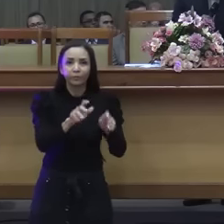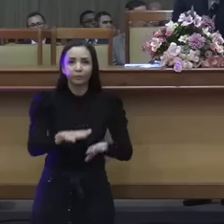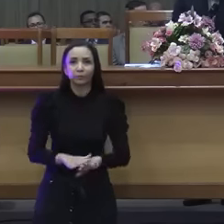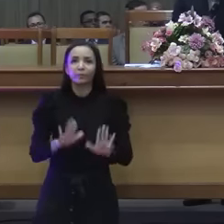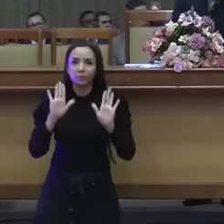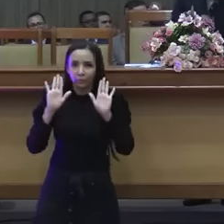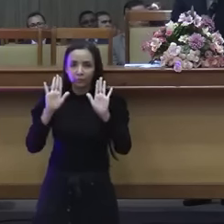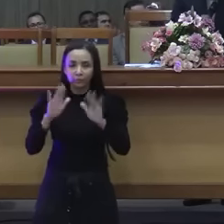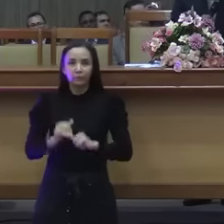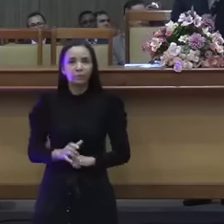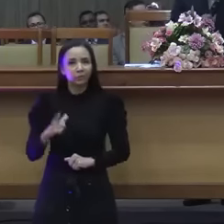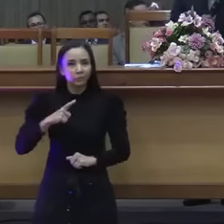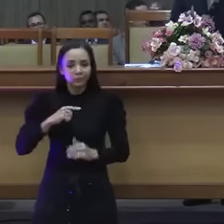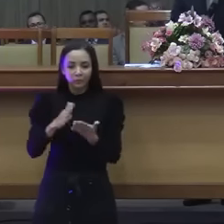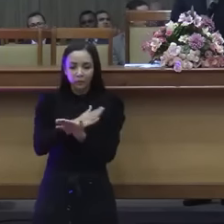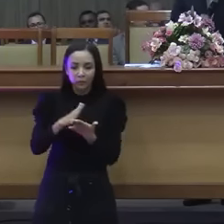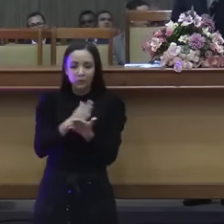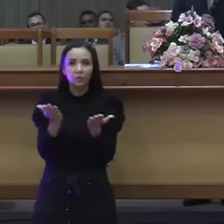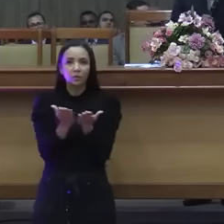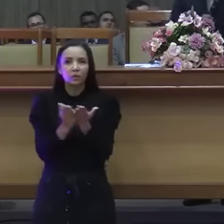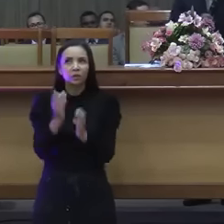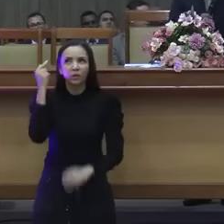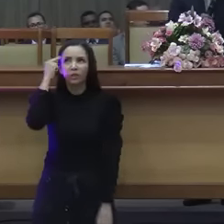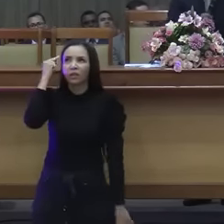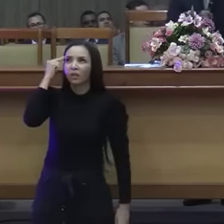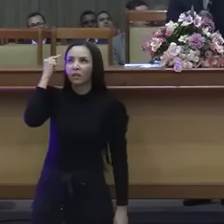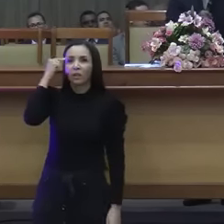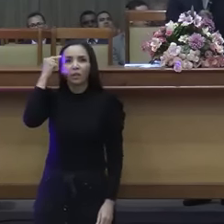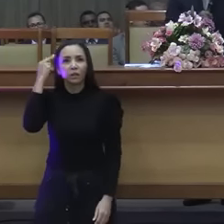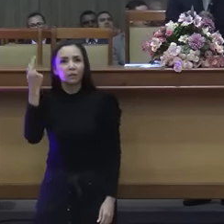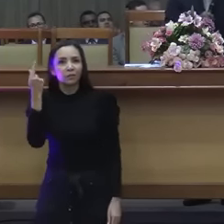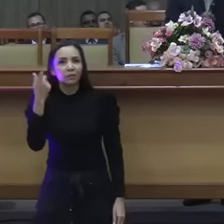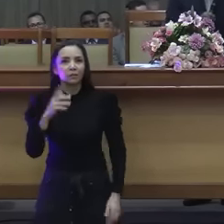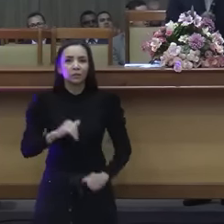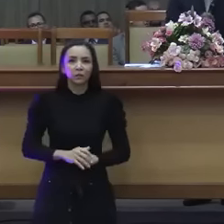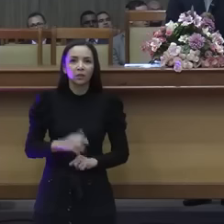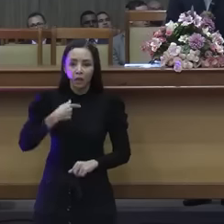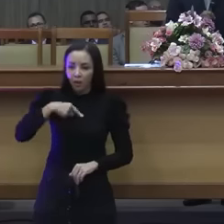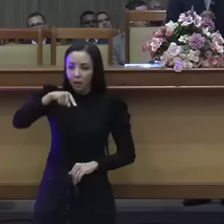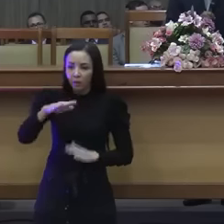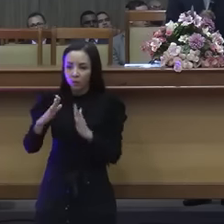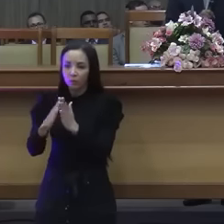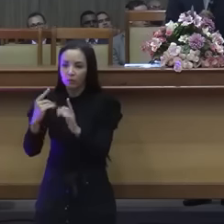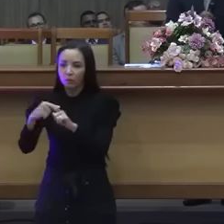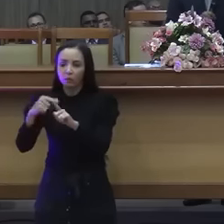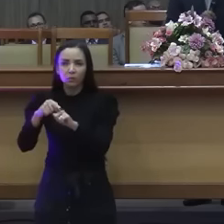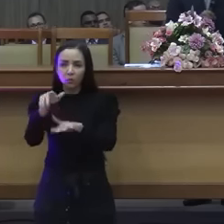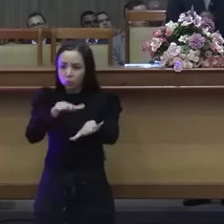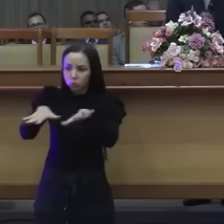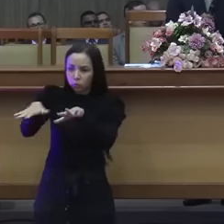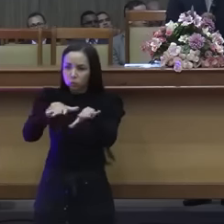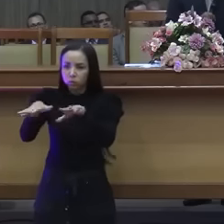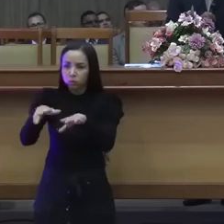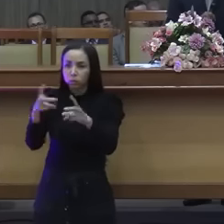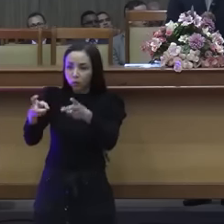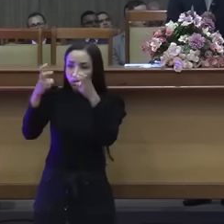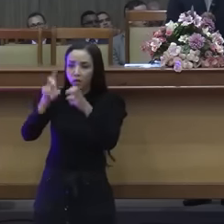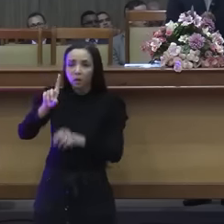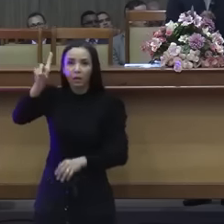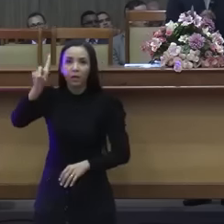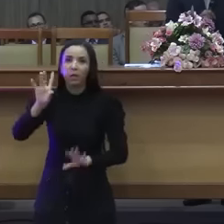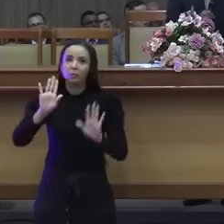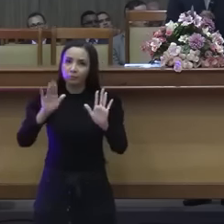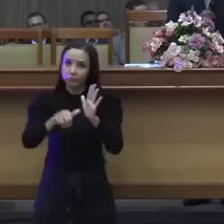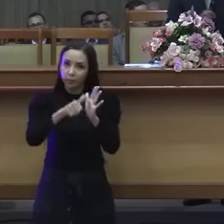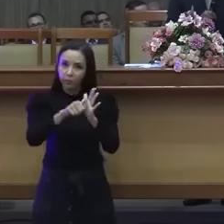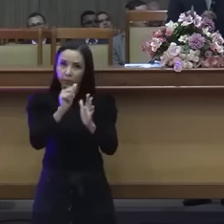botar aí na tela que tem irmão que fica. Rapaz, eu fui ali no movimento. Eu vi Deus na causa. Primeiro lugar, quando tu chega